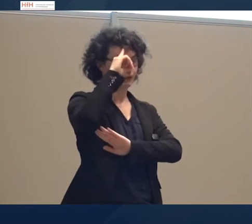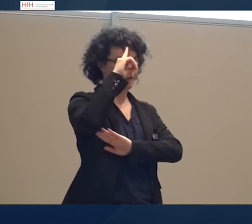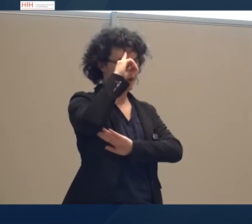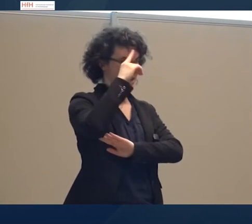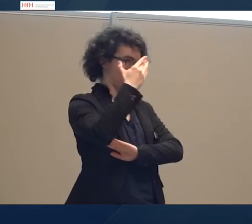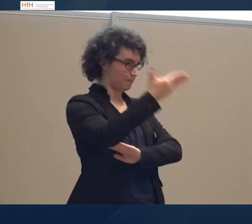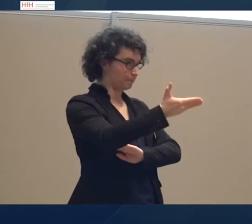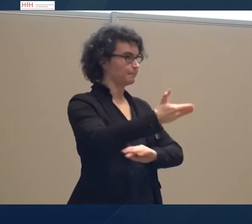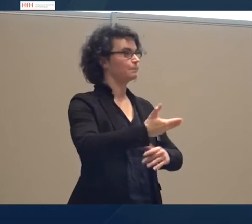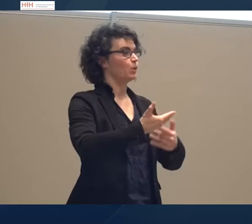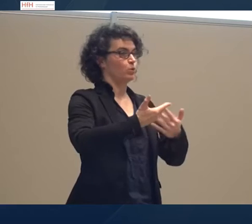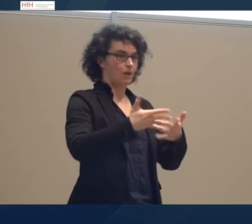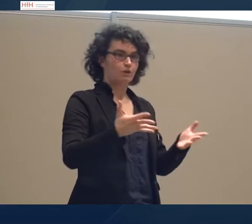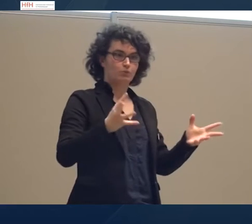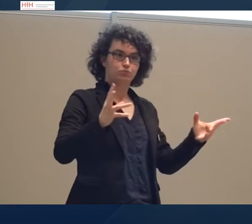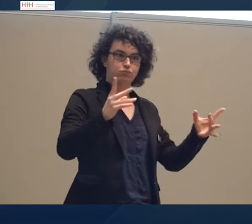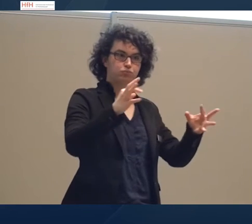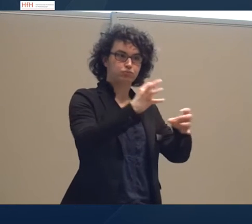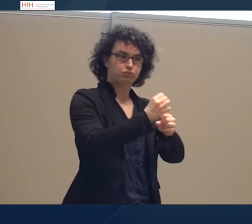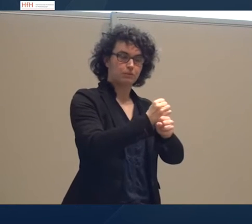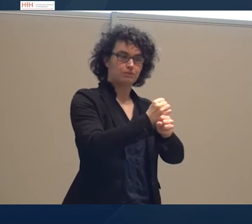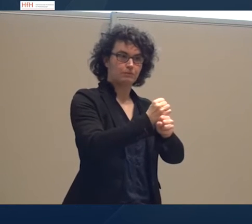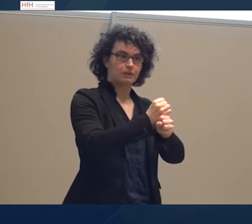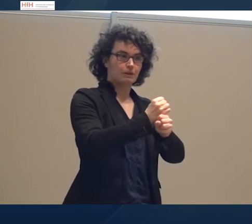Danach sind wir gerne für Fragen da.